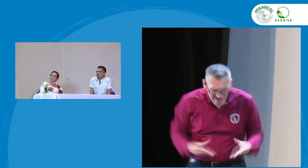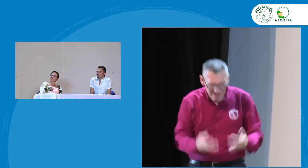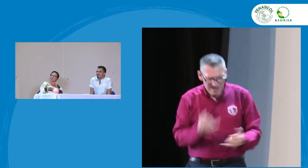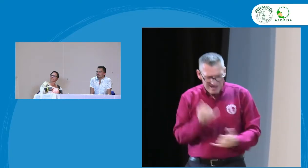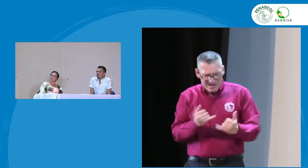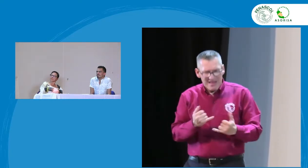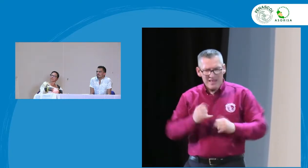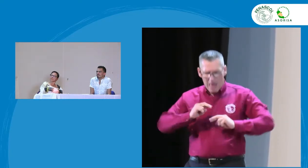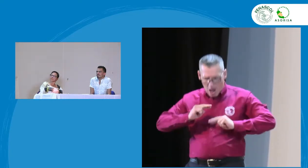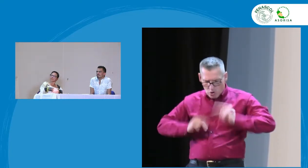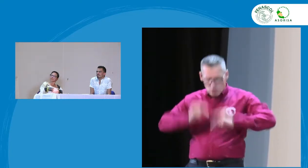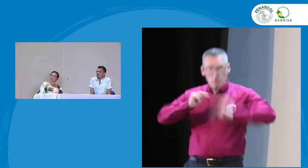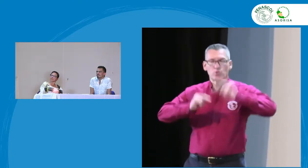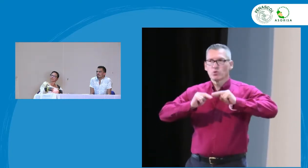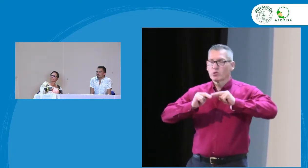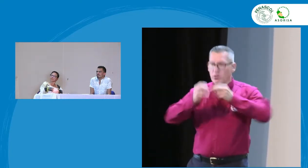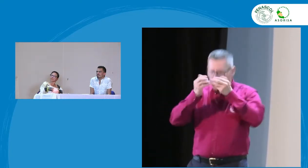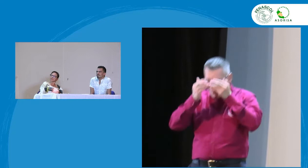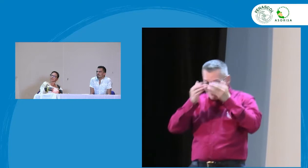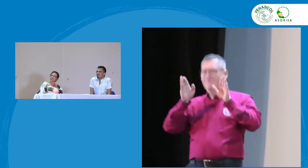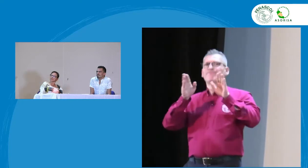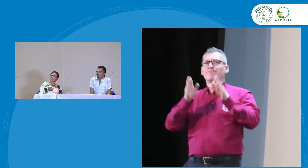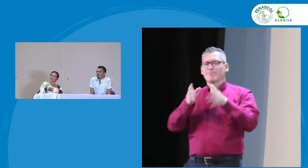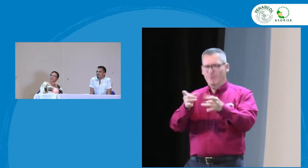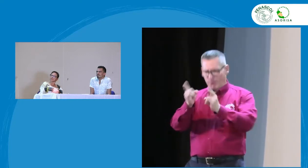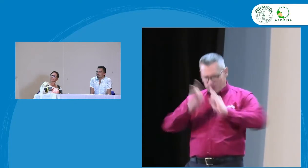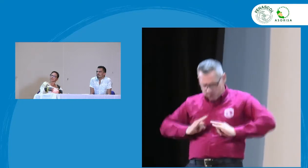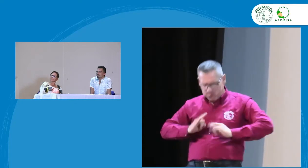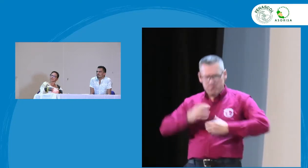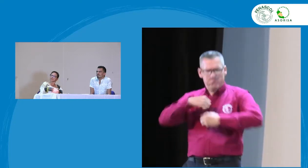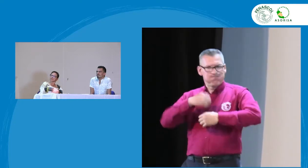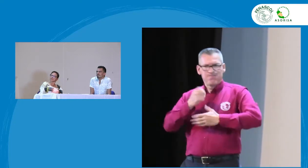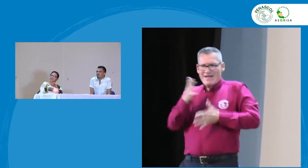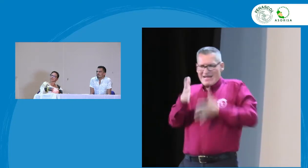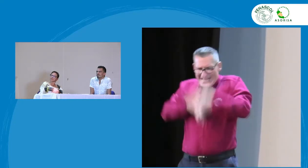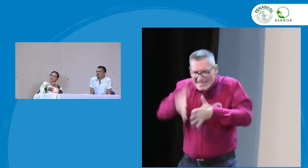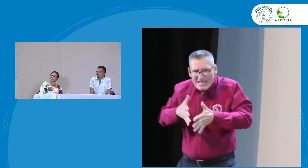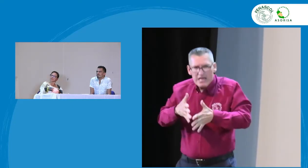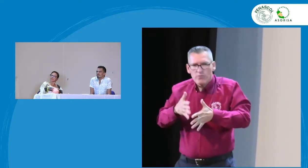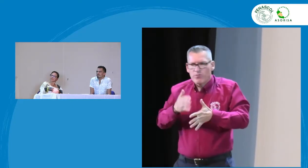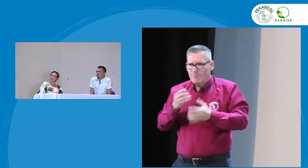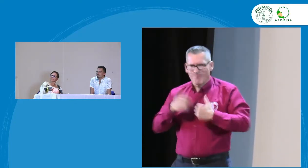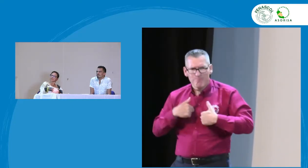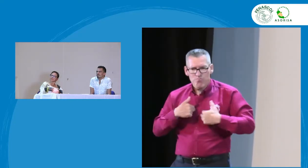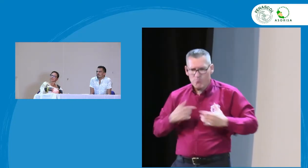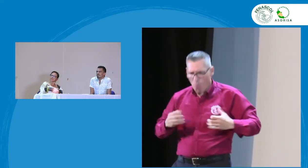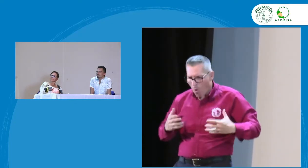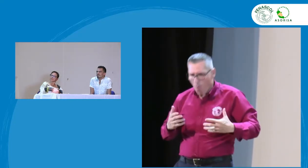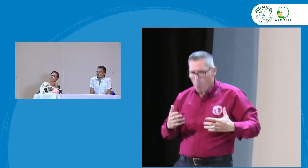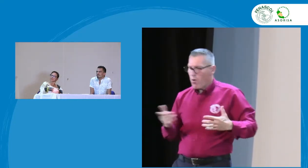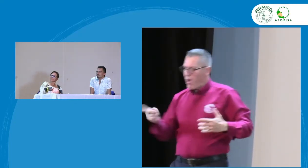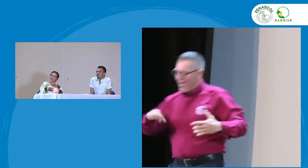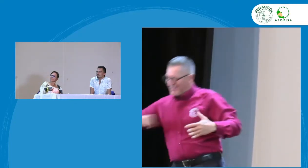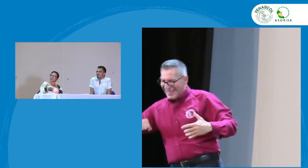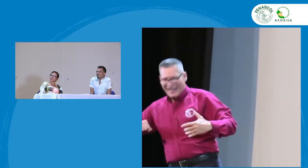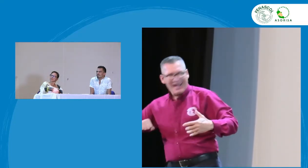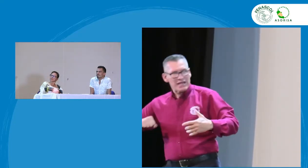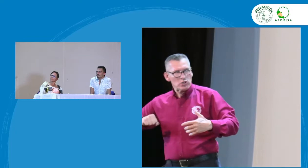la identidad la cultura del niño la niña sorda que lo pueda construir y que pueda tener ese input de la lengua